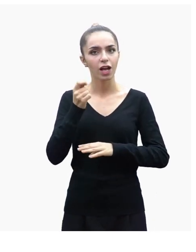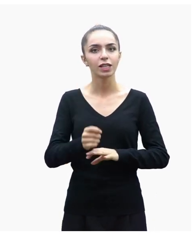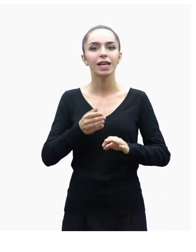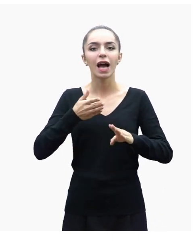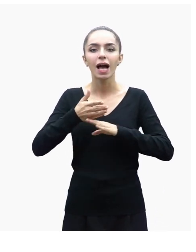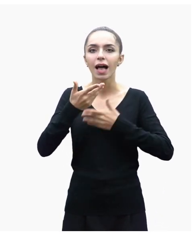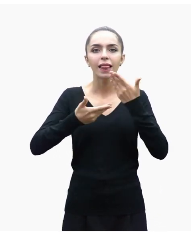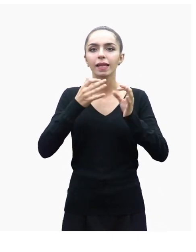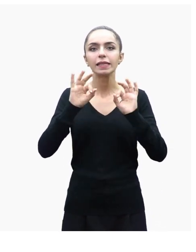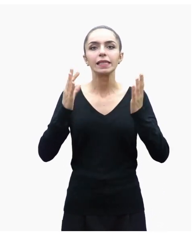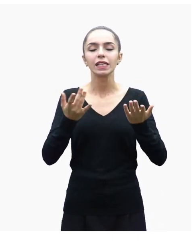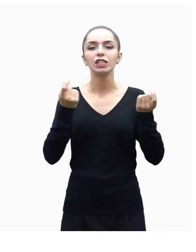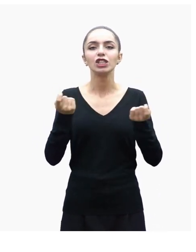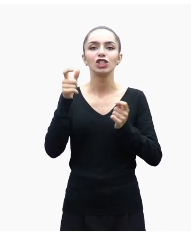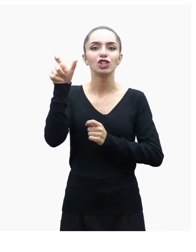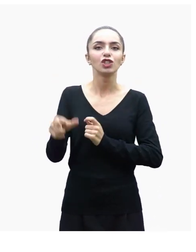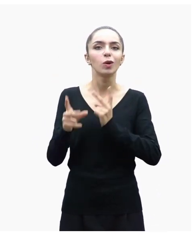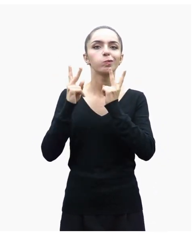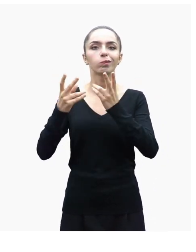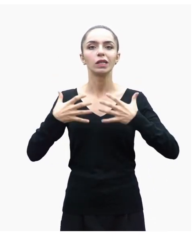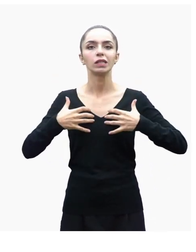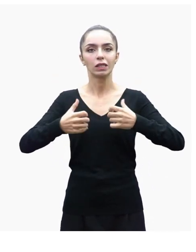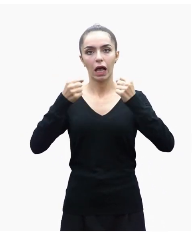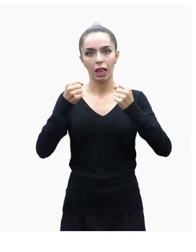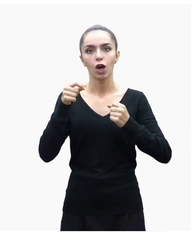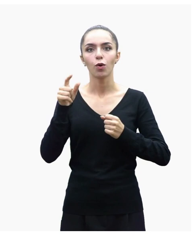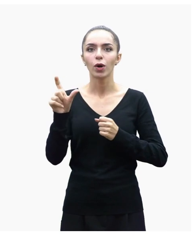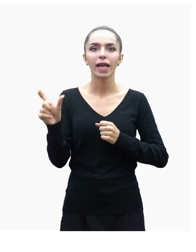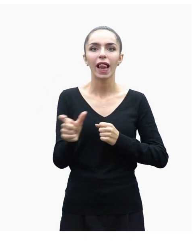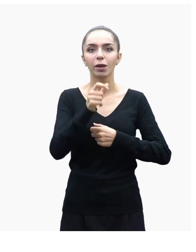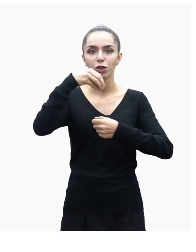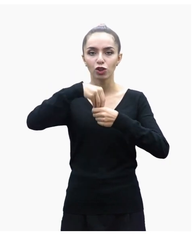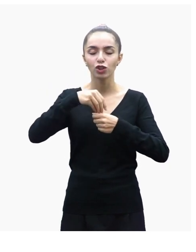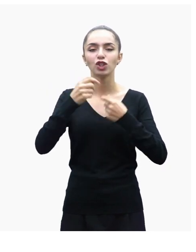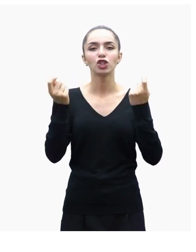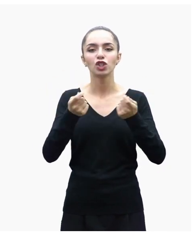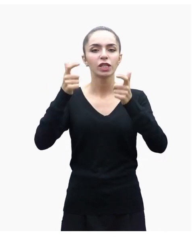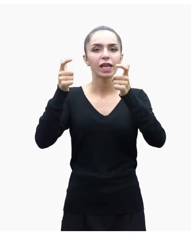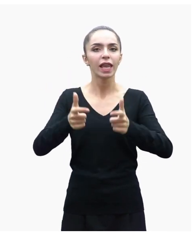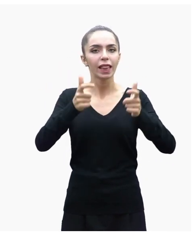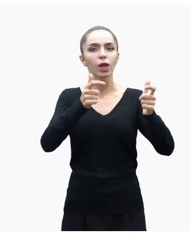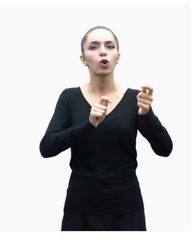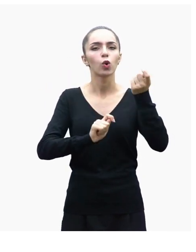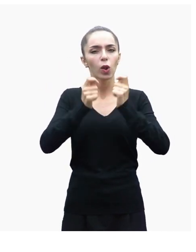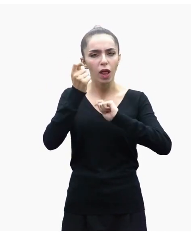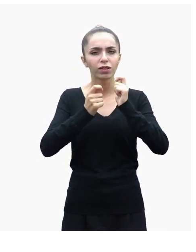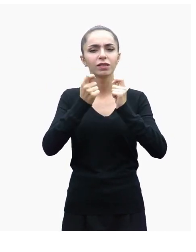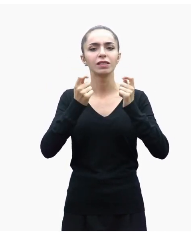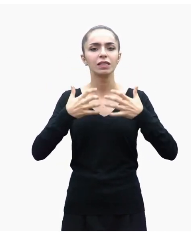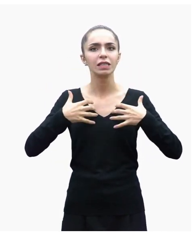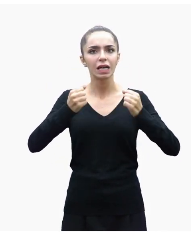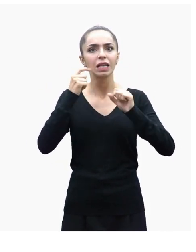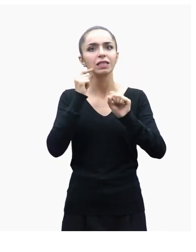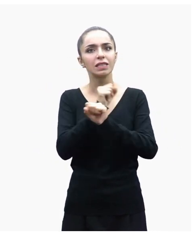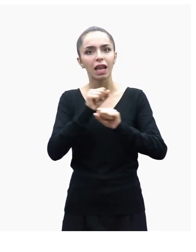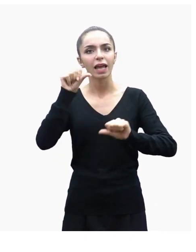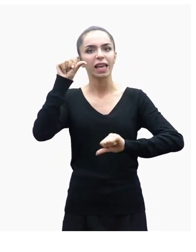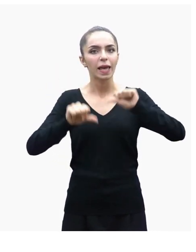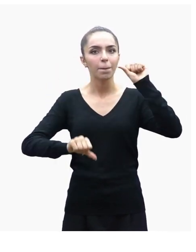işçi sağlığıdır. Bu kavramın içerisine iş yerinde kullanılan sağlığa zararlı kimyasalların kontrolünden,